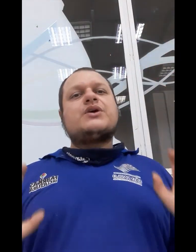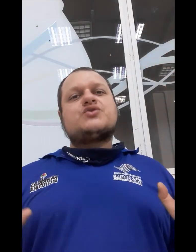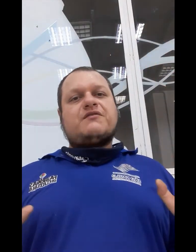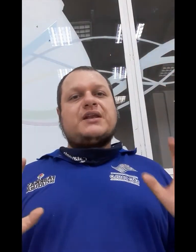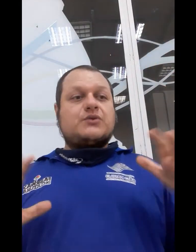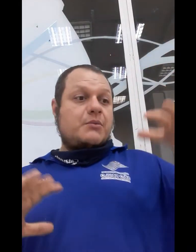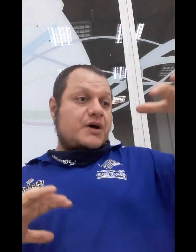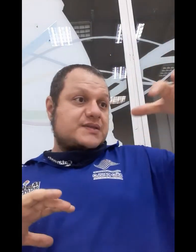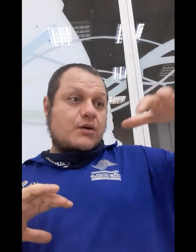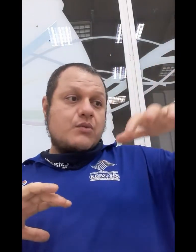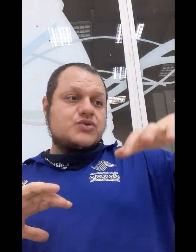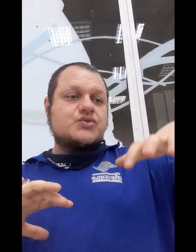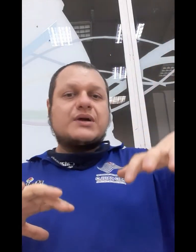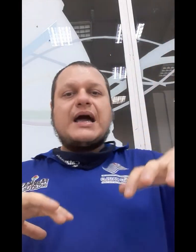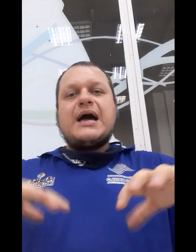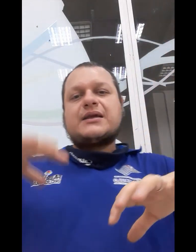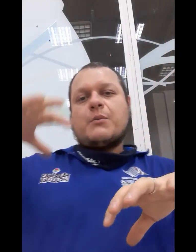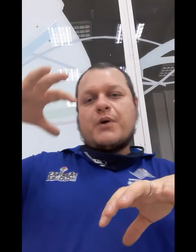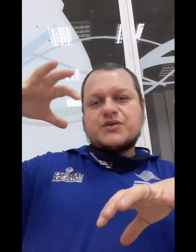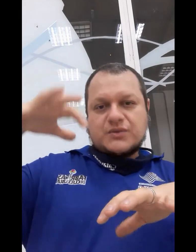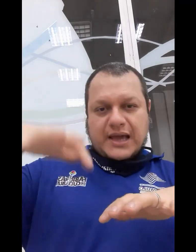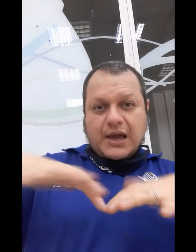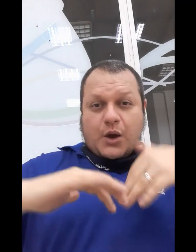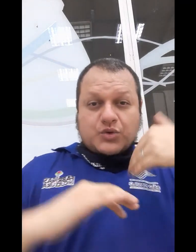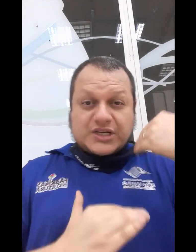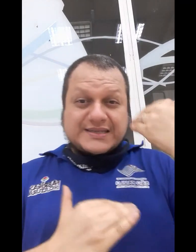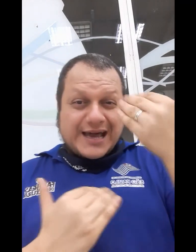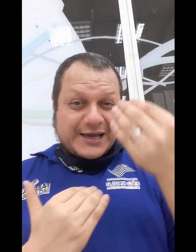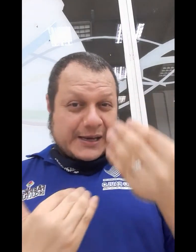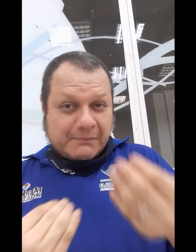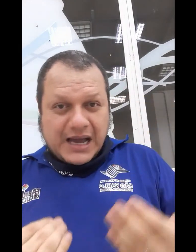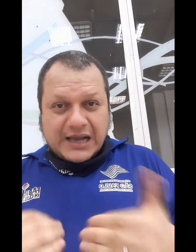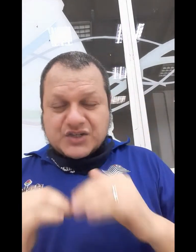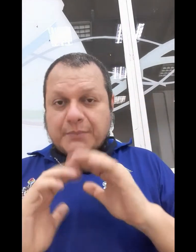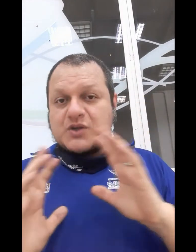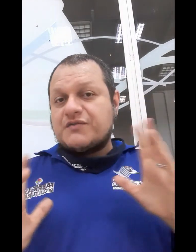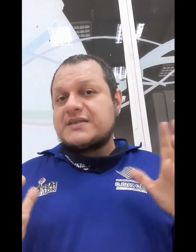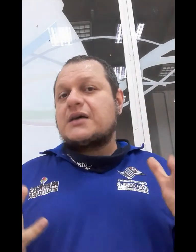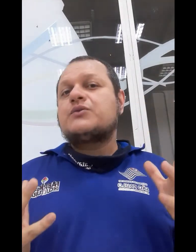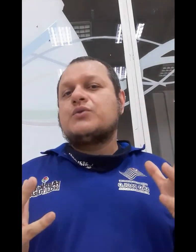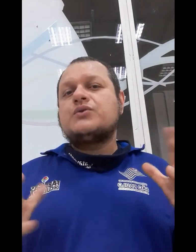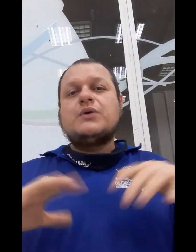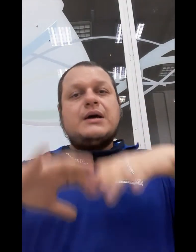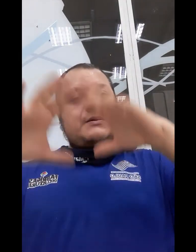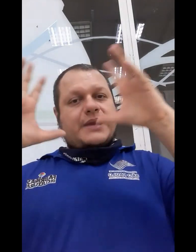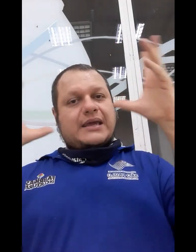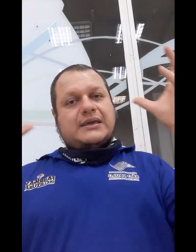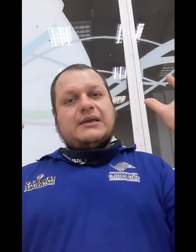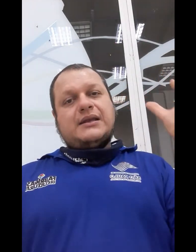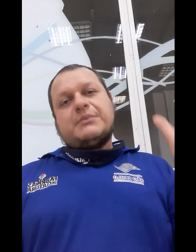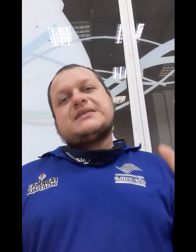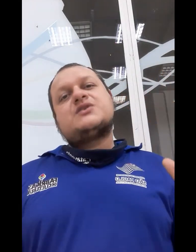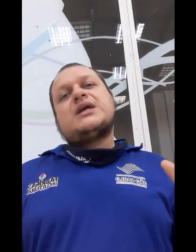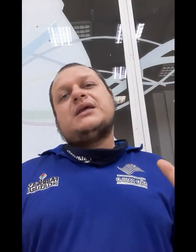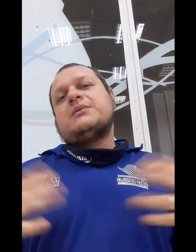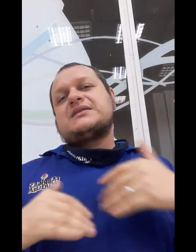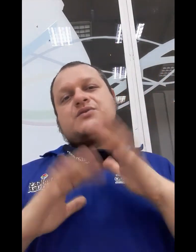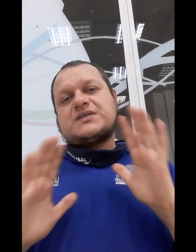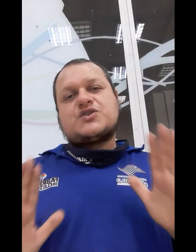que eu estou falando. Que eu possa conjugar, eu posso, né, utilizar gramática, posso fazer tudo para que Libras seja Libras e não seja